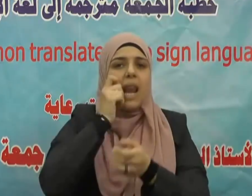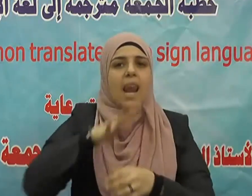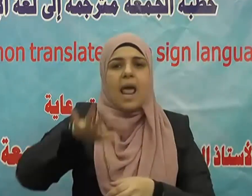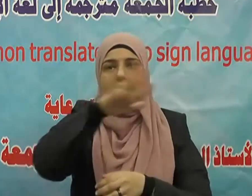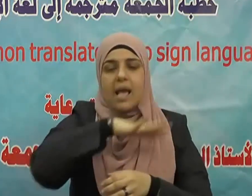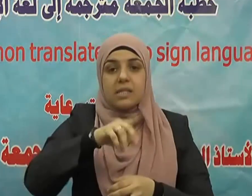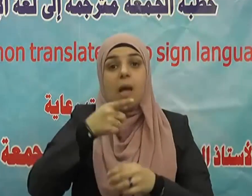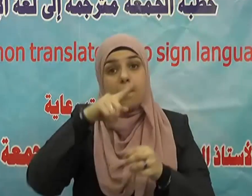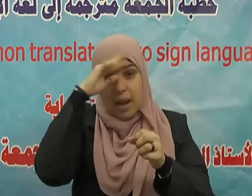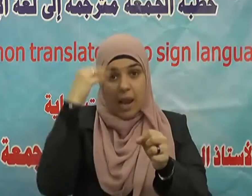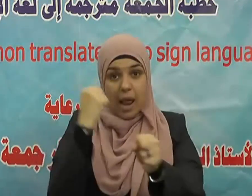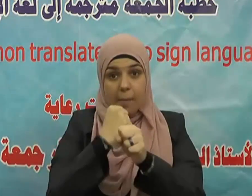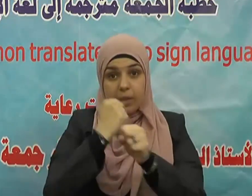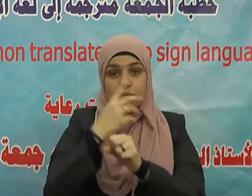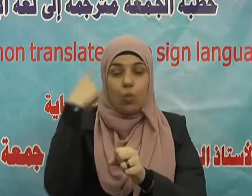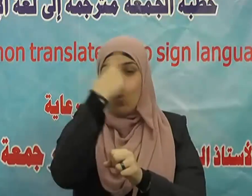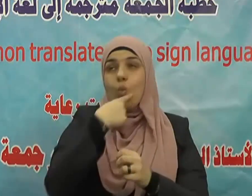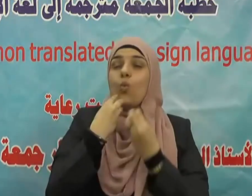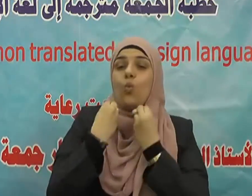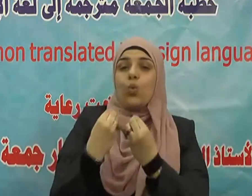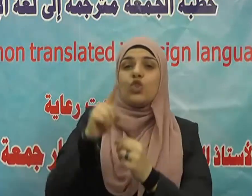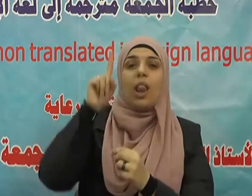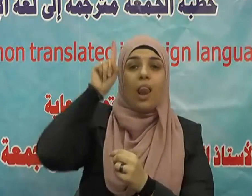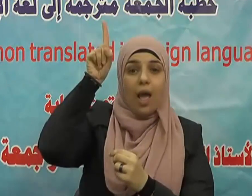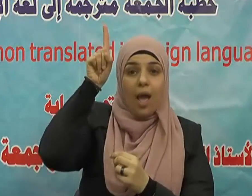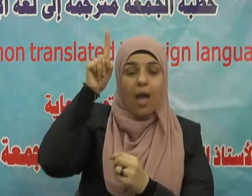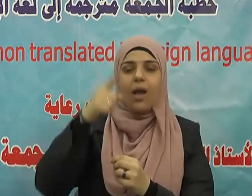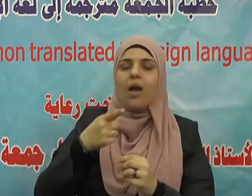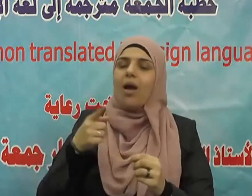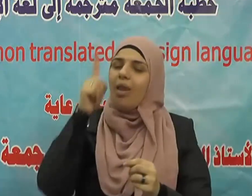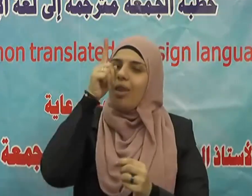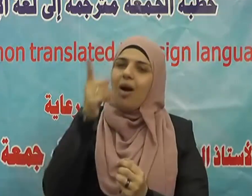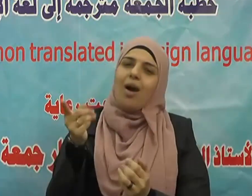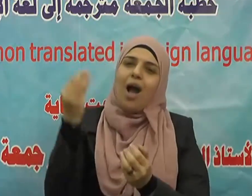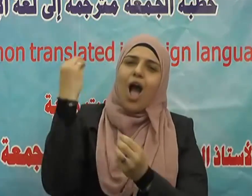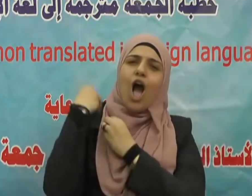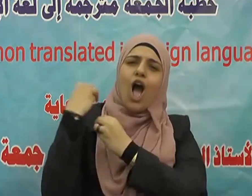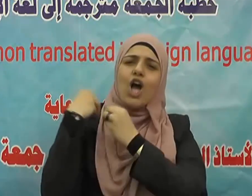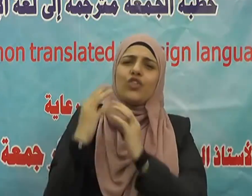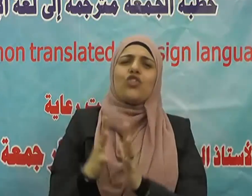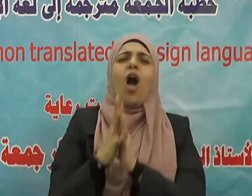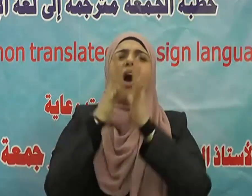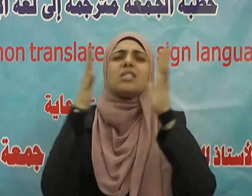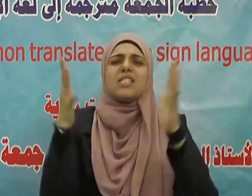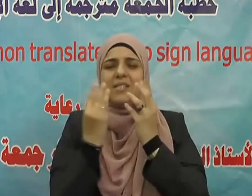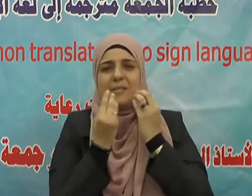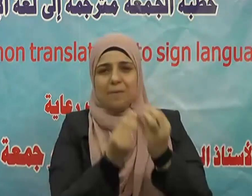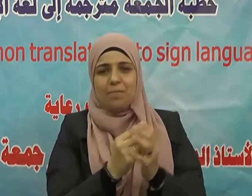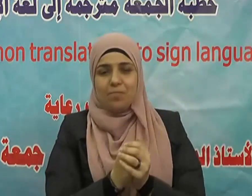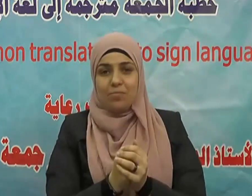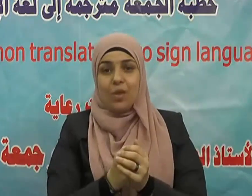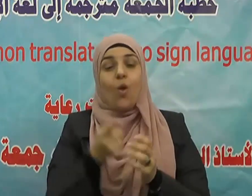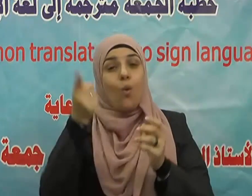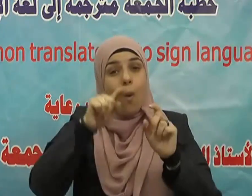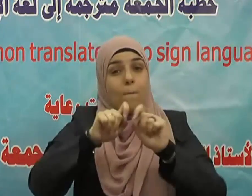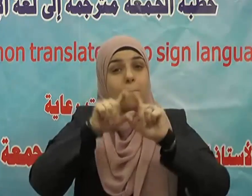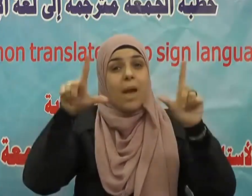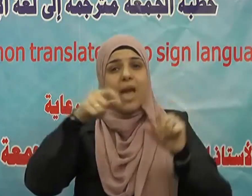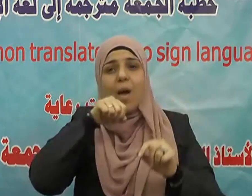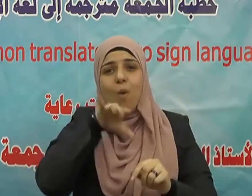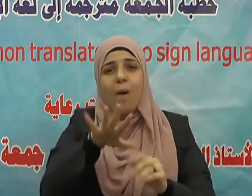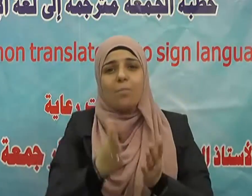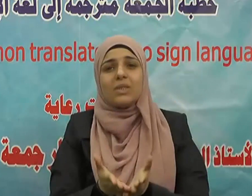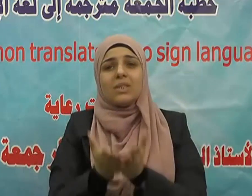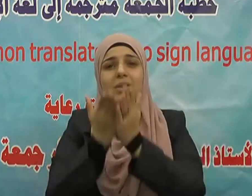حيث يقول الحق سبحانه لا خير في كثير من نجواهم إلا من